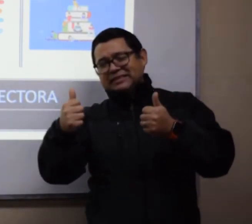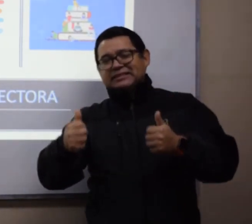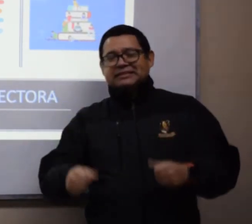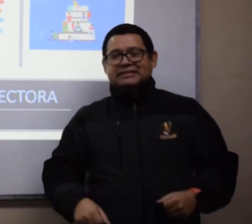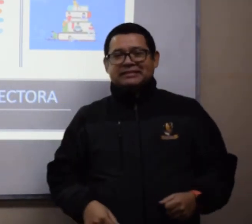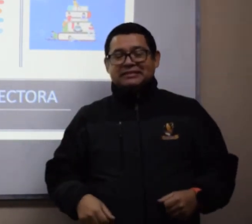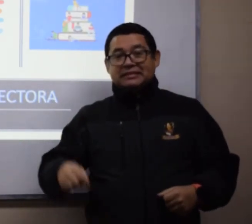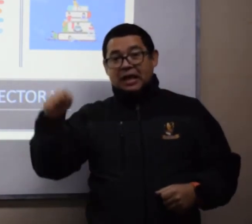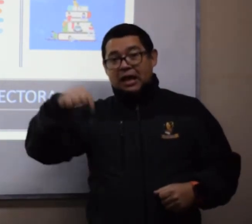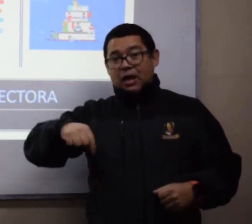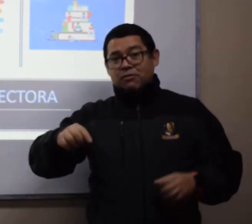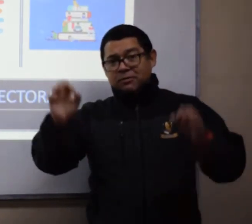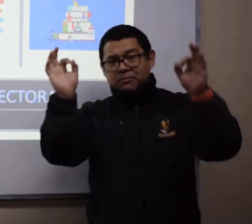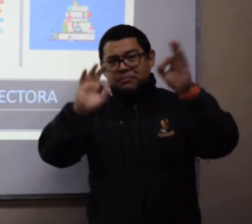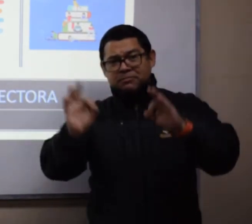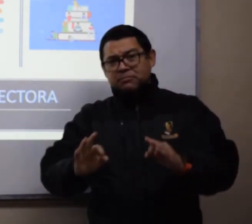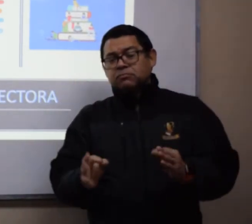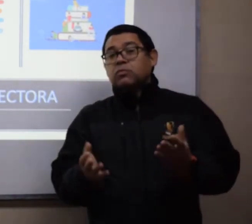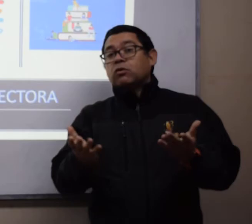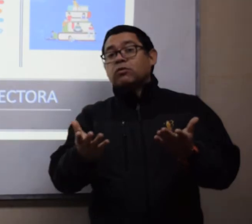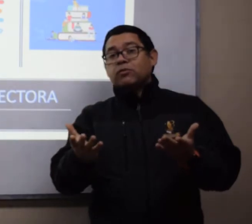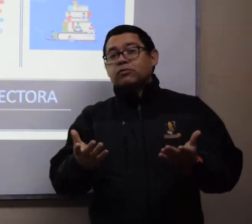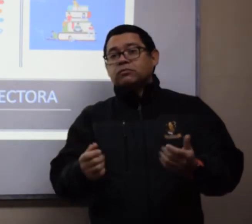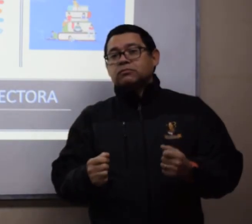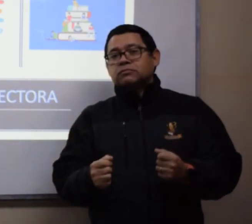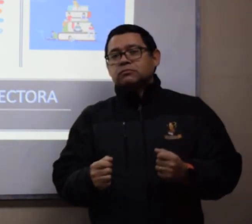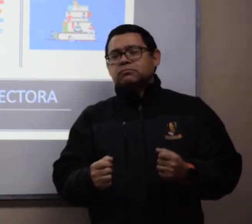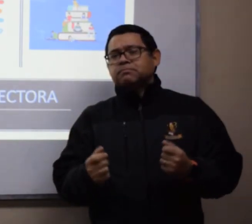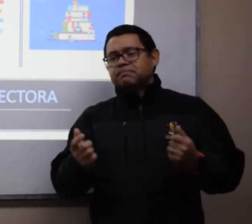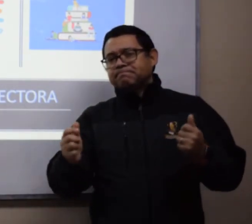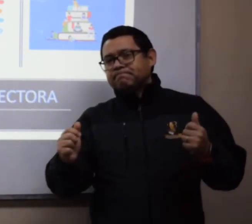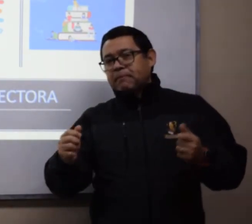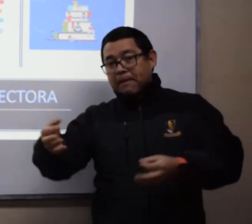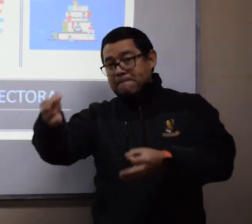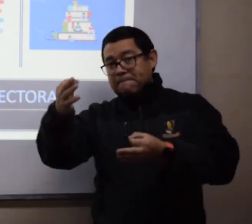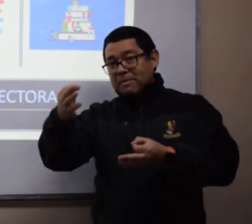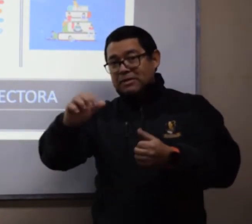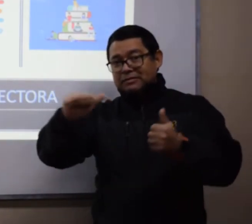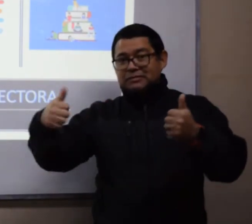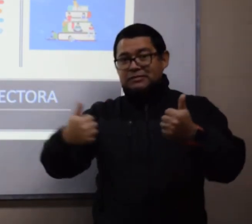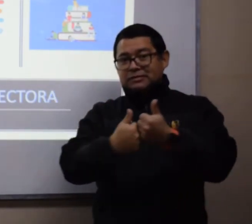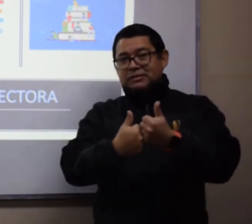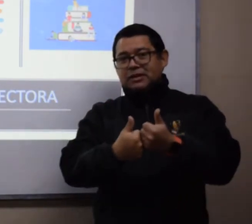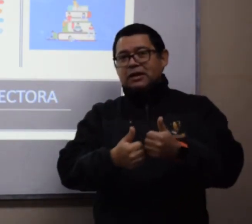se trata de una explicación de guía diagnóstica de competencias lectoras.